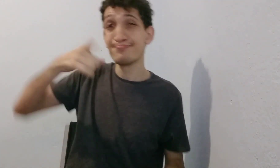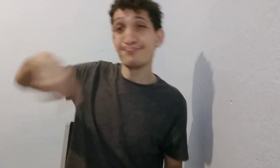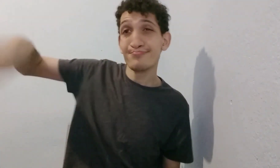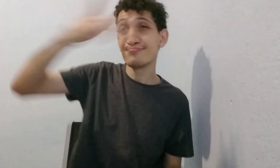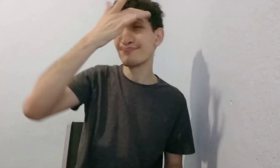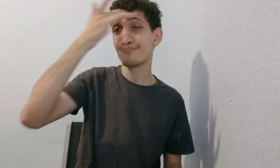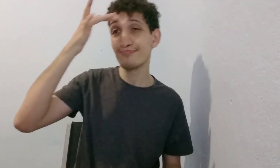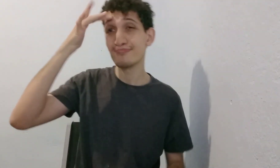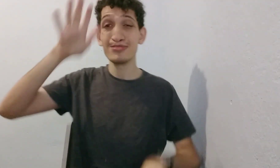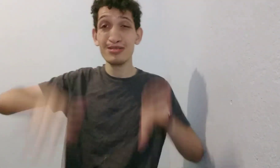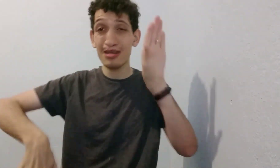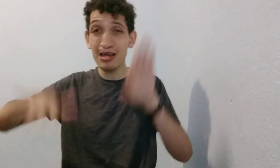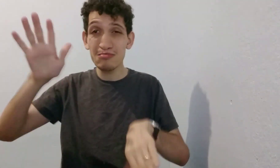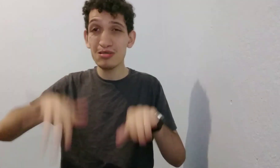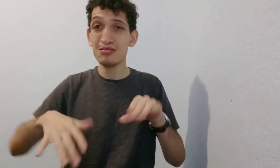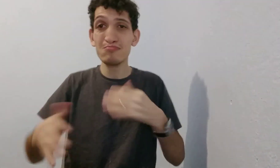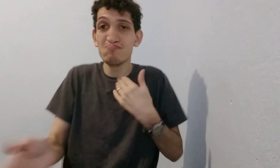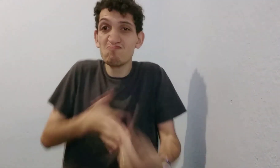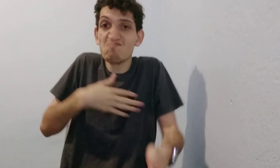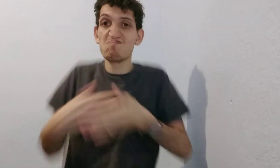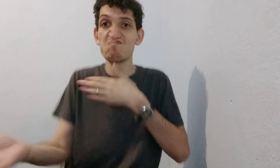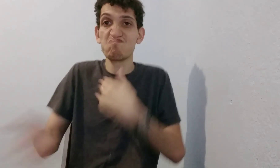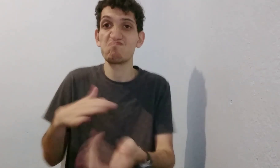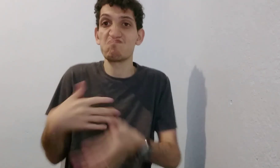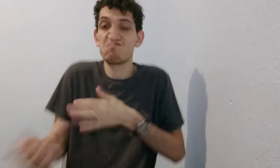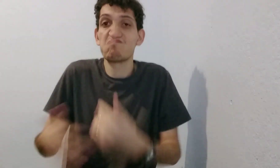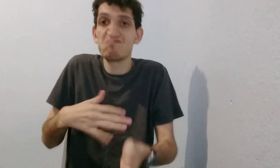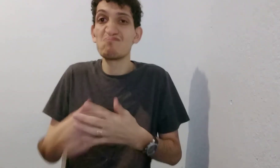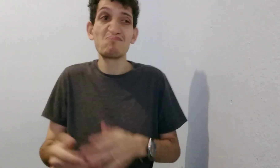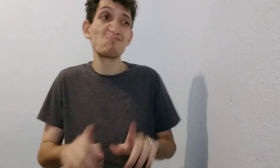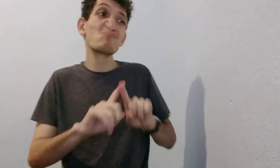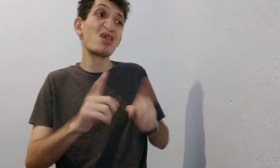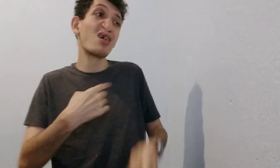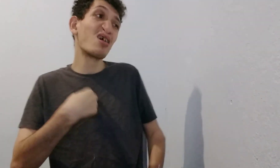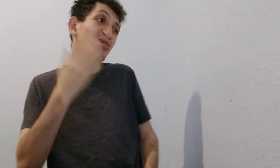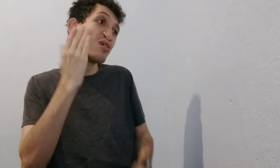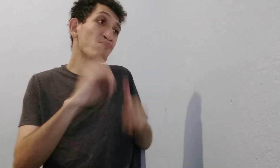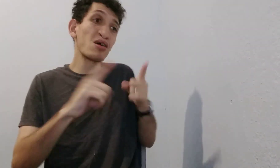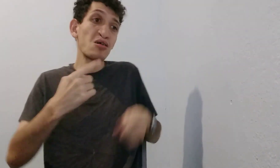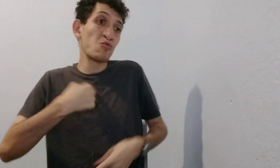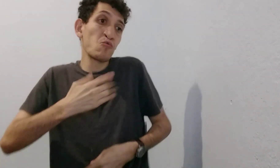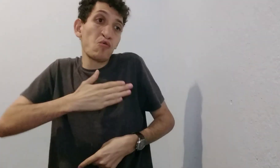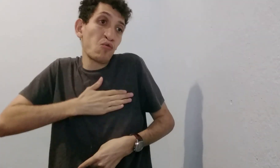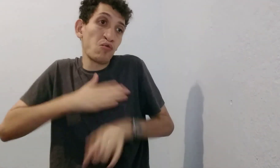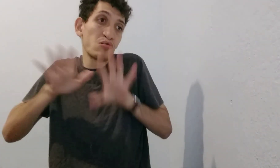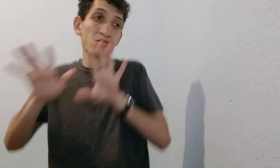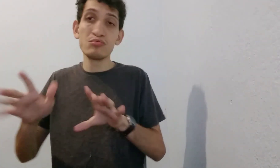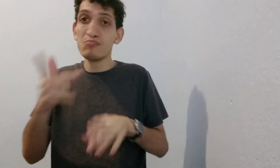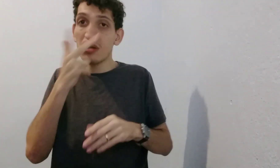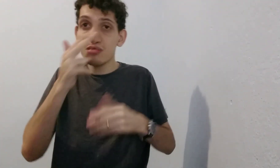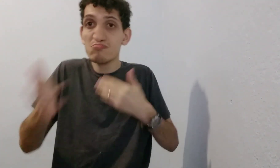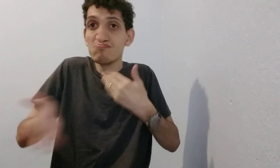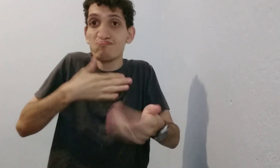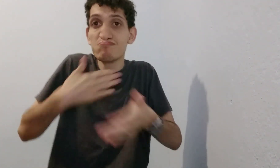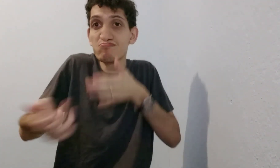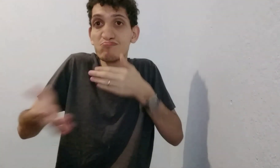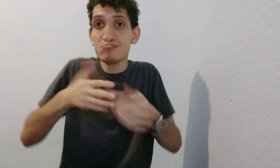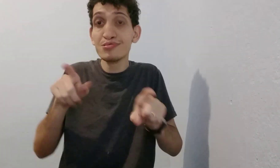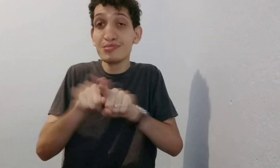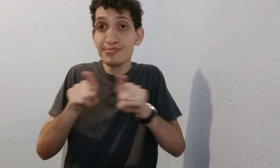que muitas pessoas, às vezes, não estão nem aí, sabe? Assim, ah, eu sei, mas eu uso assim. Parece que